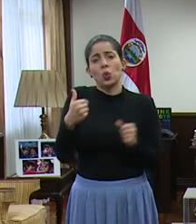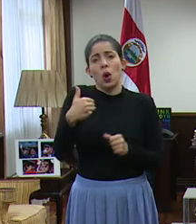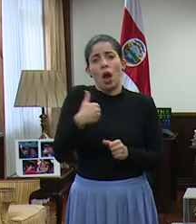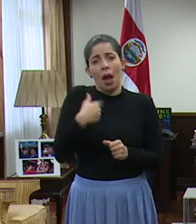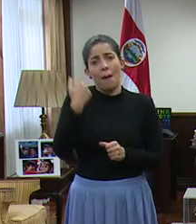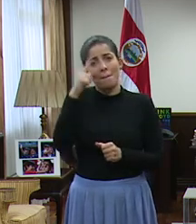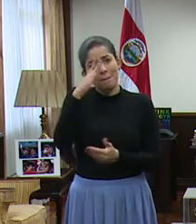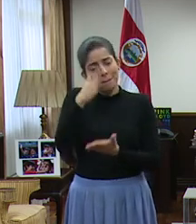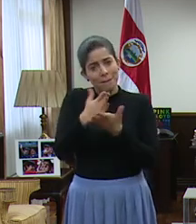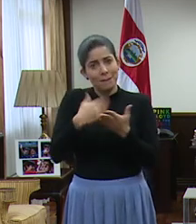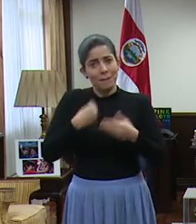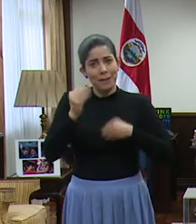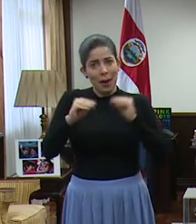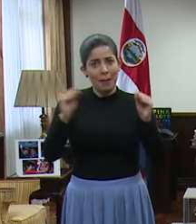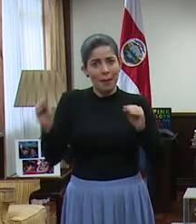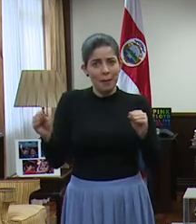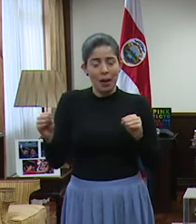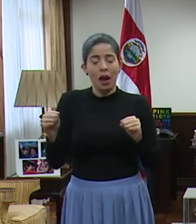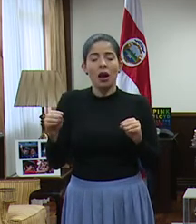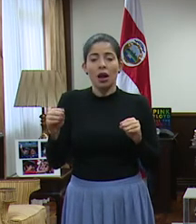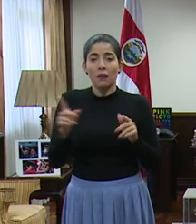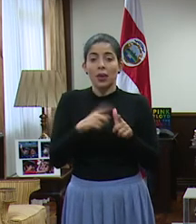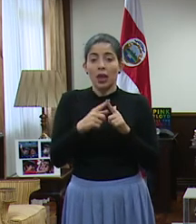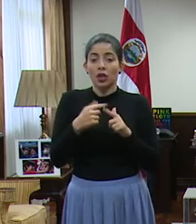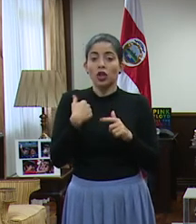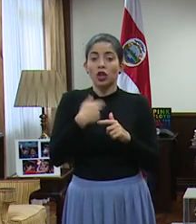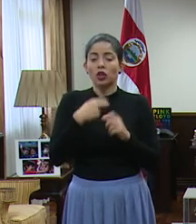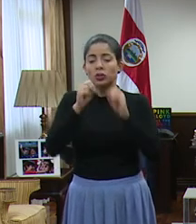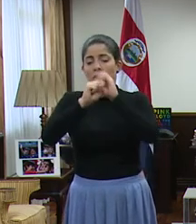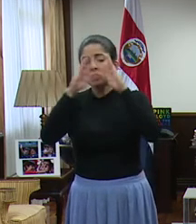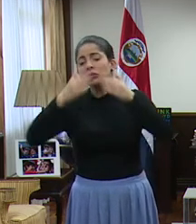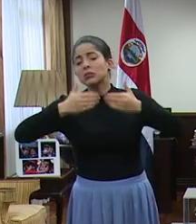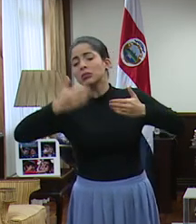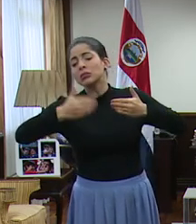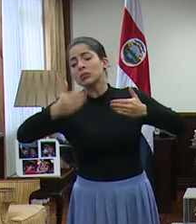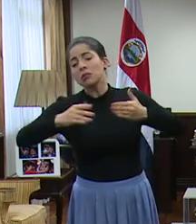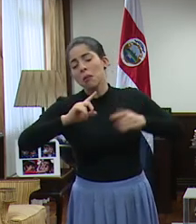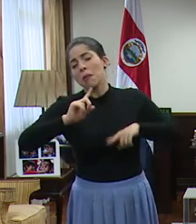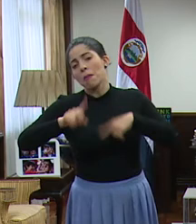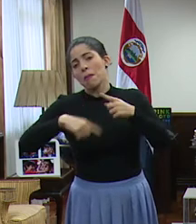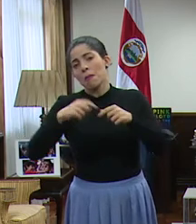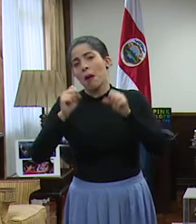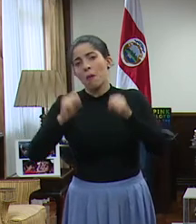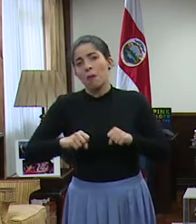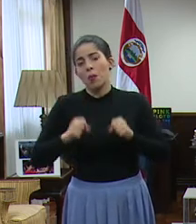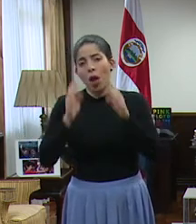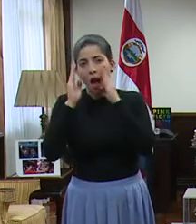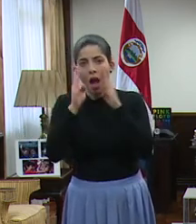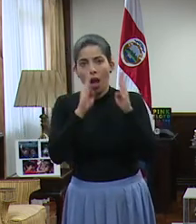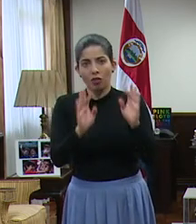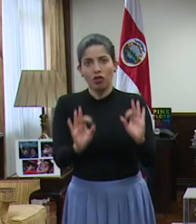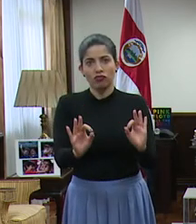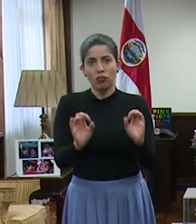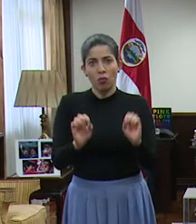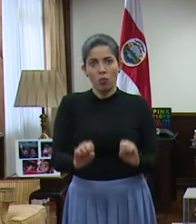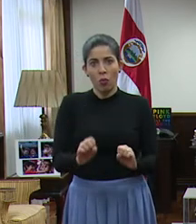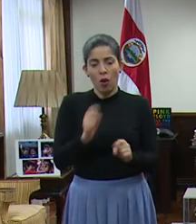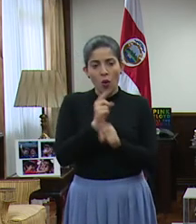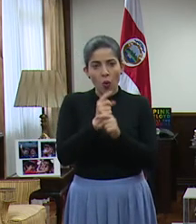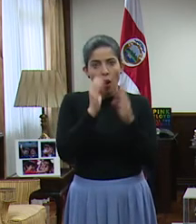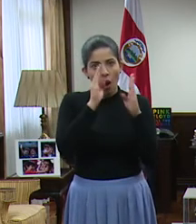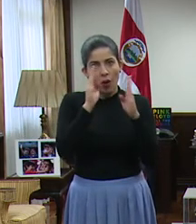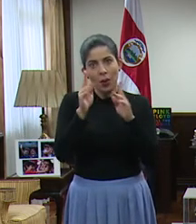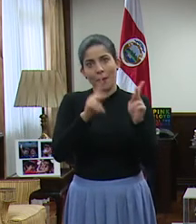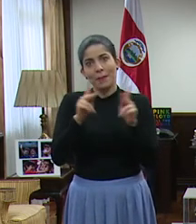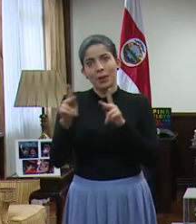para frenar el contagio, pues hacemos proyección de que vamos a seguir dándole atención oportuna y correcta a las